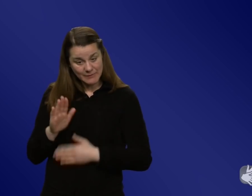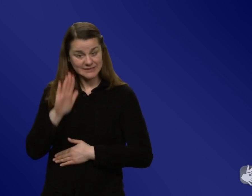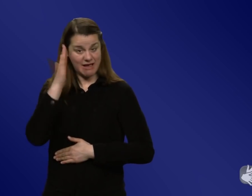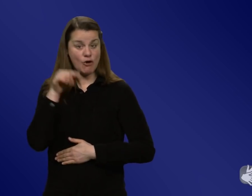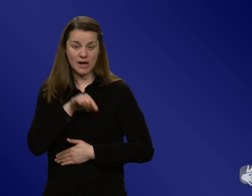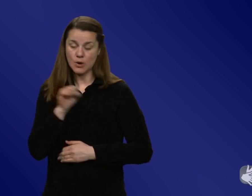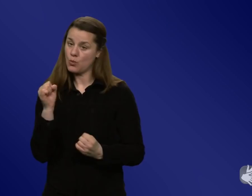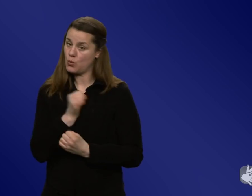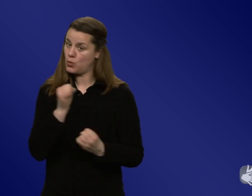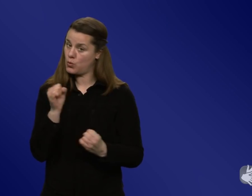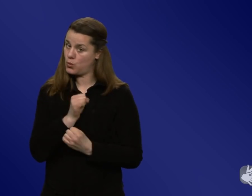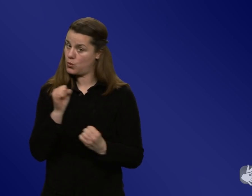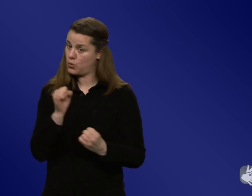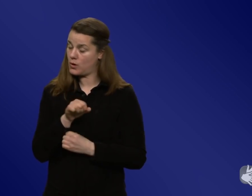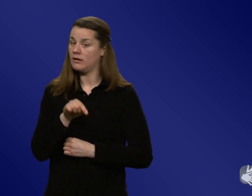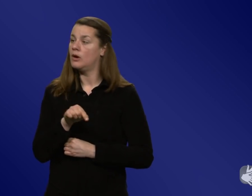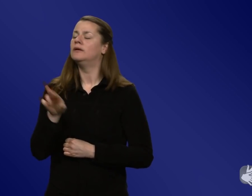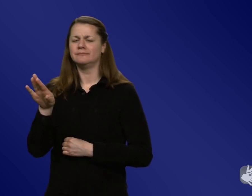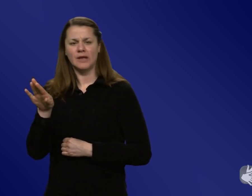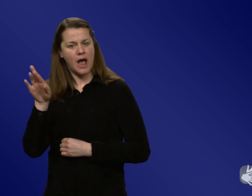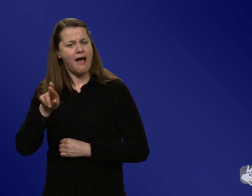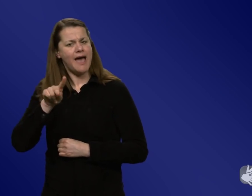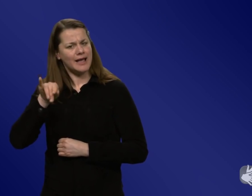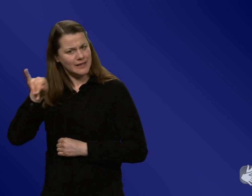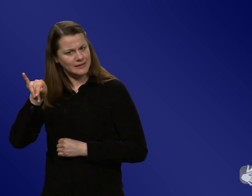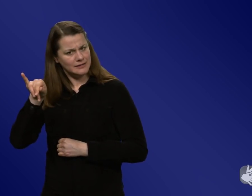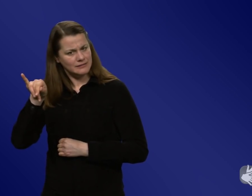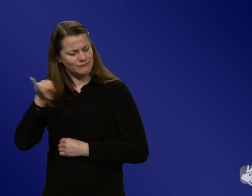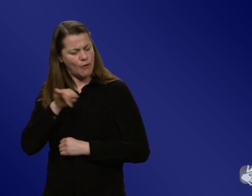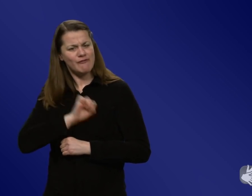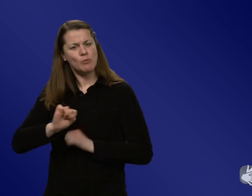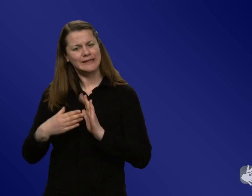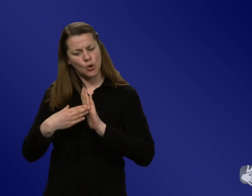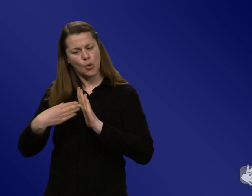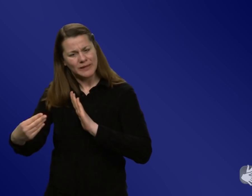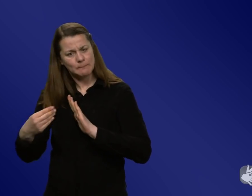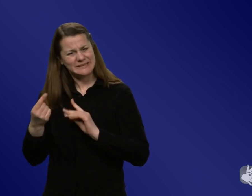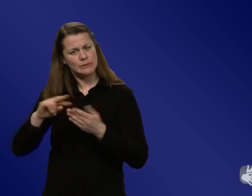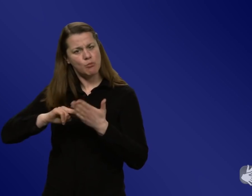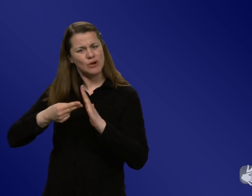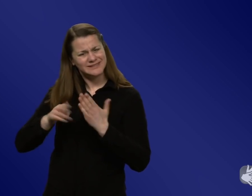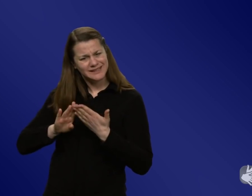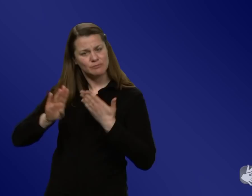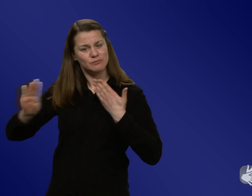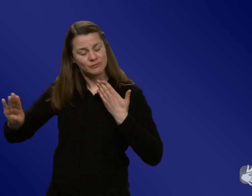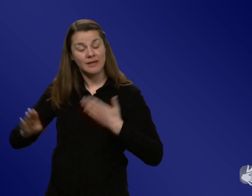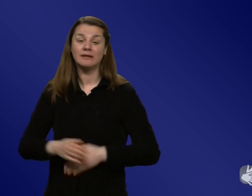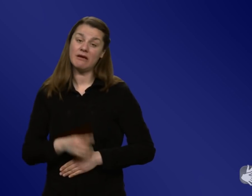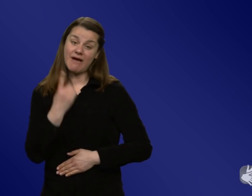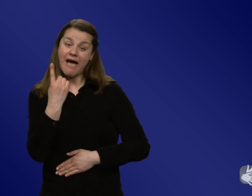Wäre das nicht ein Weg gewesen, den man hätte gehen können, dann ist es so ein bisschen politikferner? Auf jeden Fall, das wäre ein Weg gewesen. Der wurde